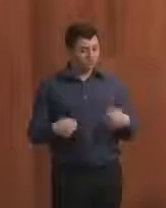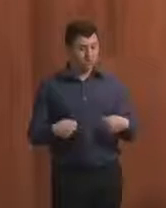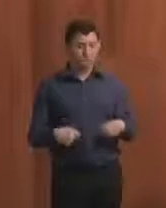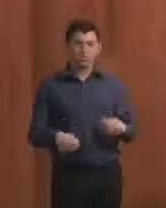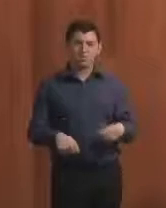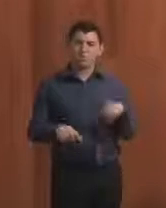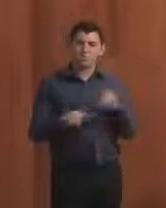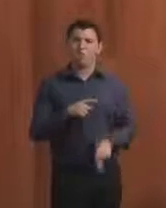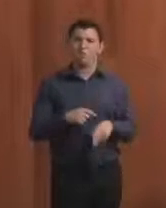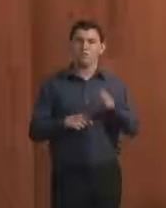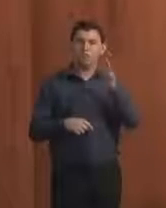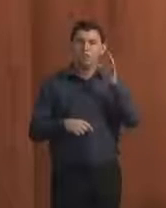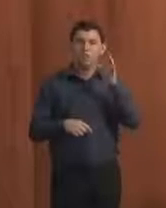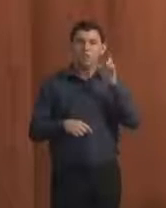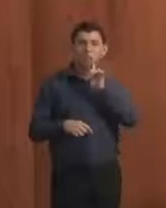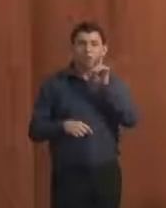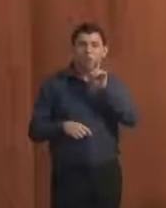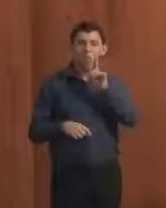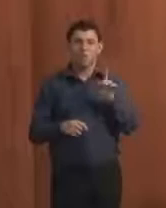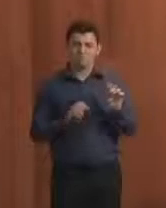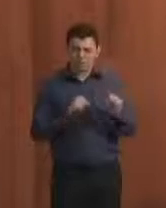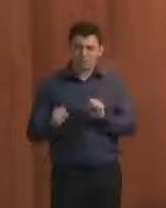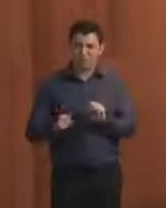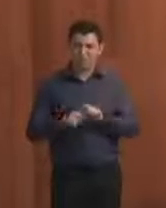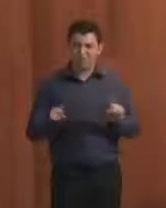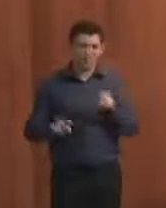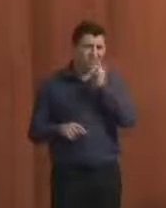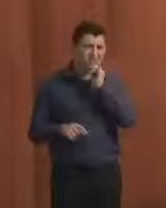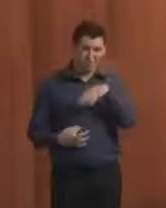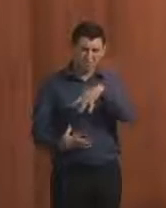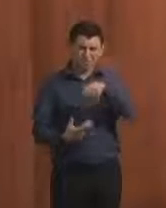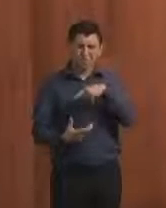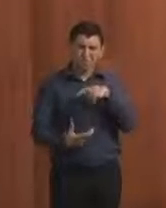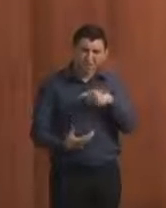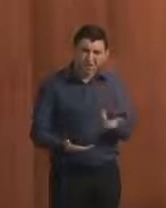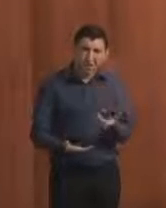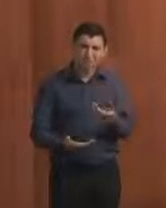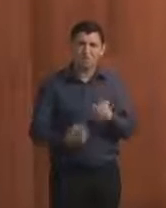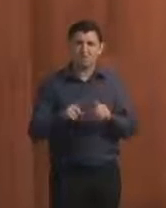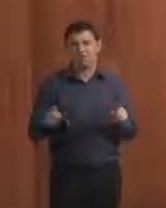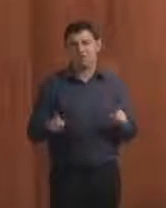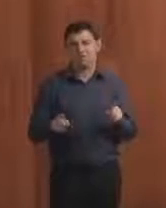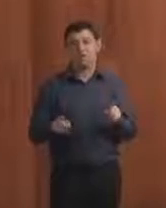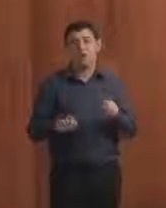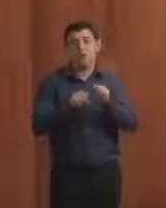e que isso é possível, não que o mundo está cheio de corrupção e que esse sistema democrático não funciona.